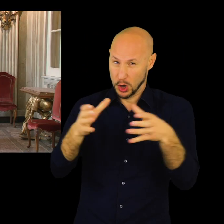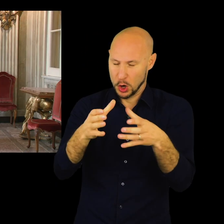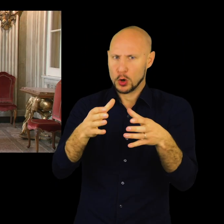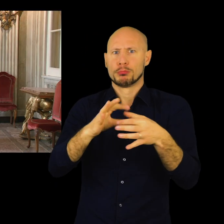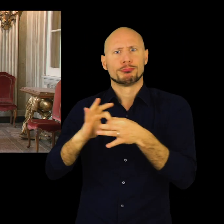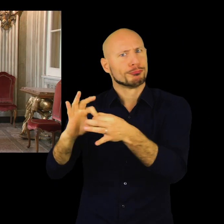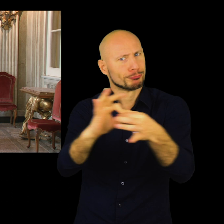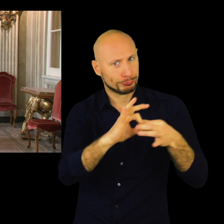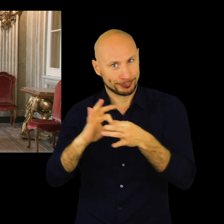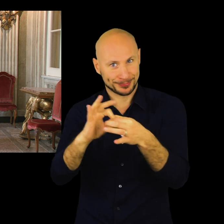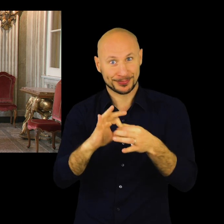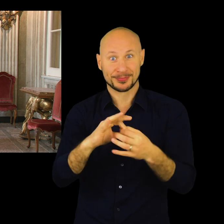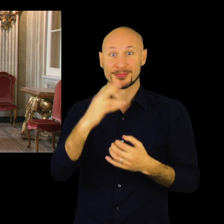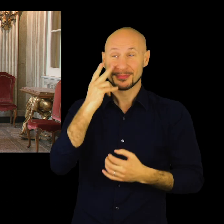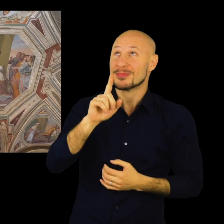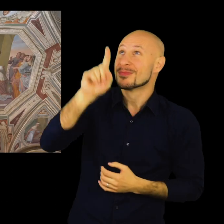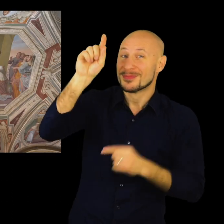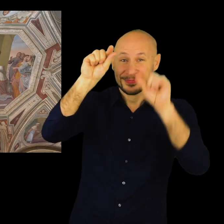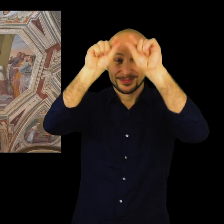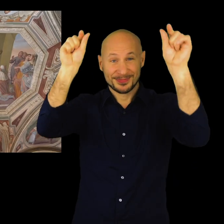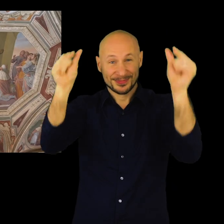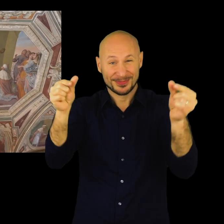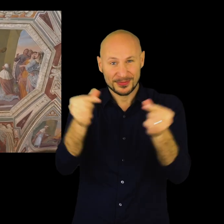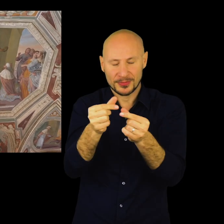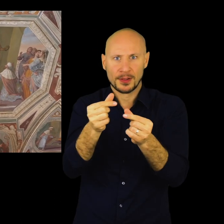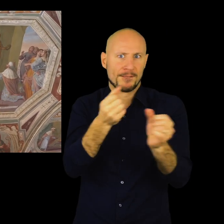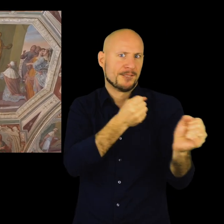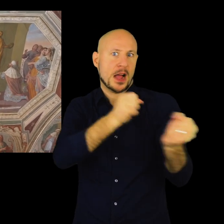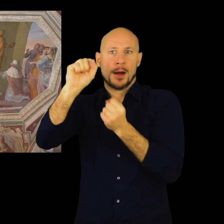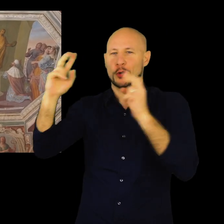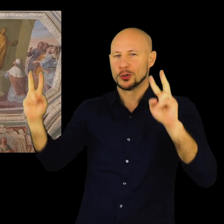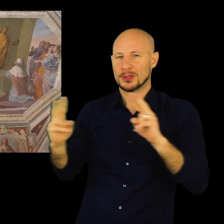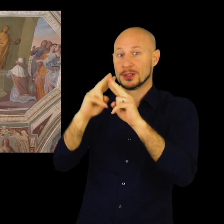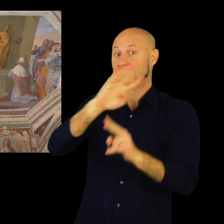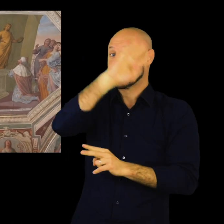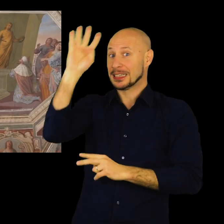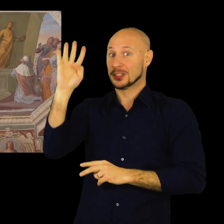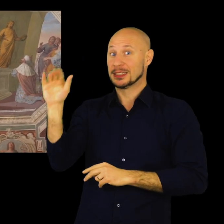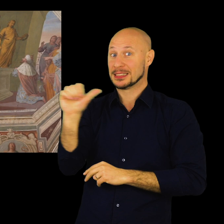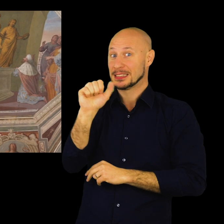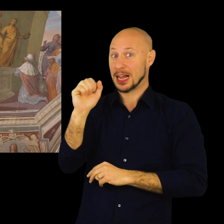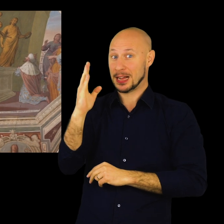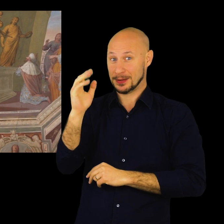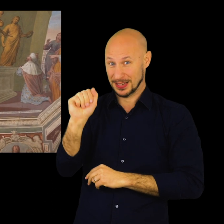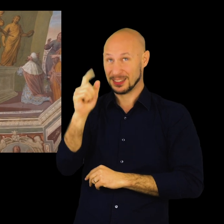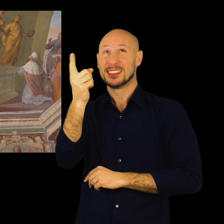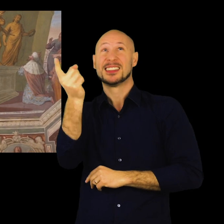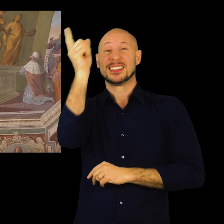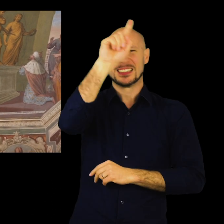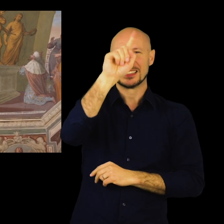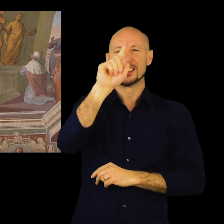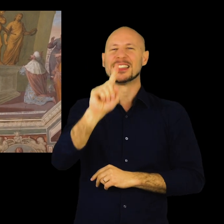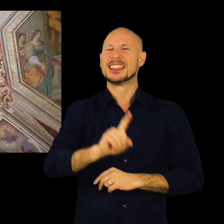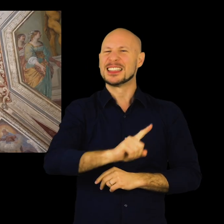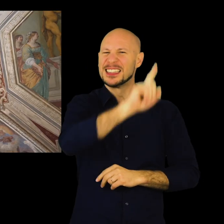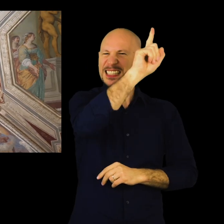il popolo di Israele. Nei ottagoni centrali abbiamo le storie più importanti. L'incontro fra la regina